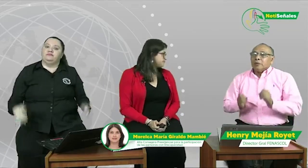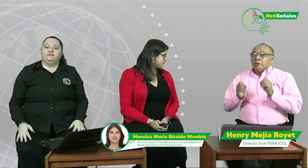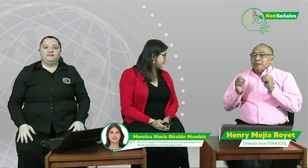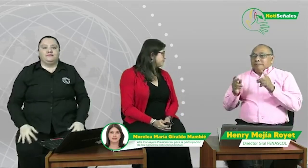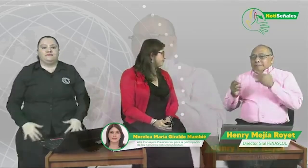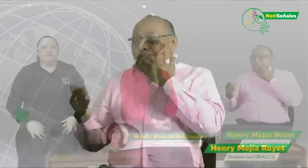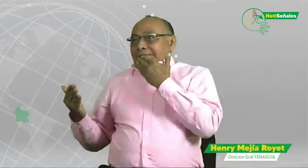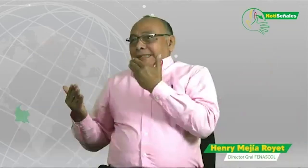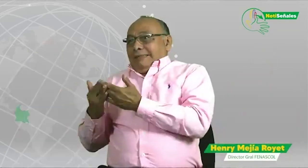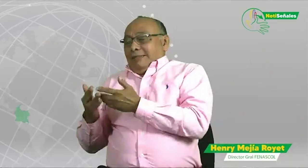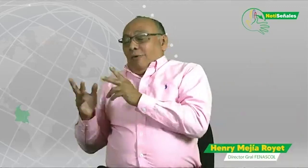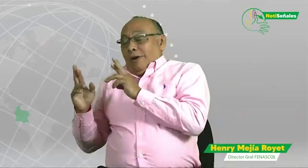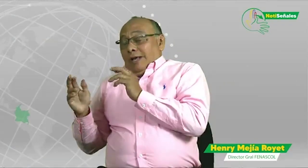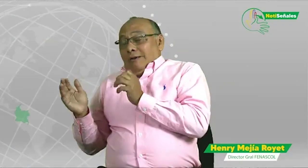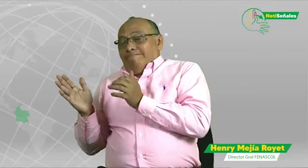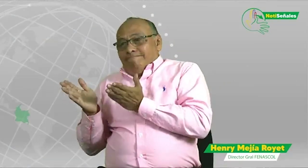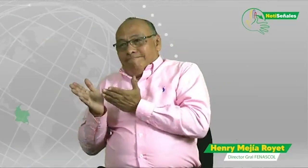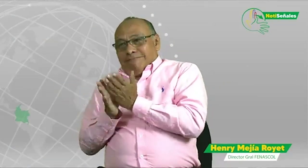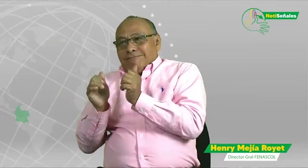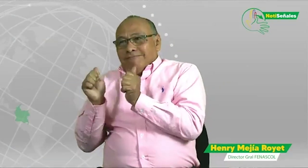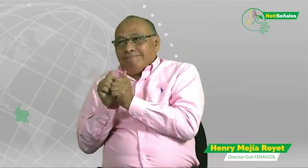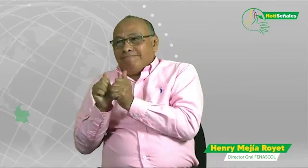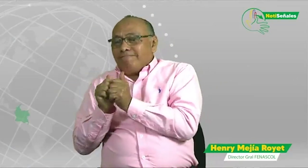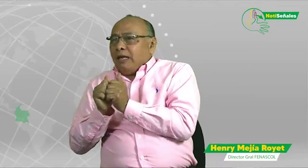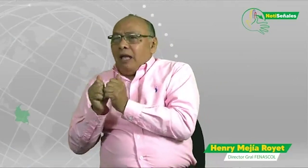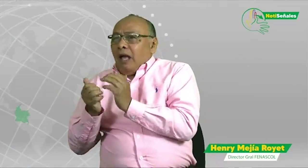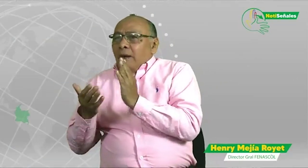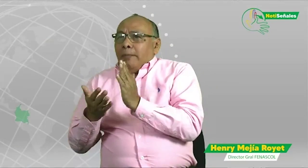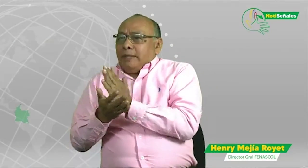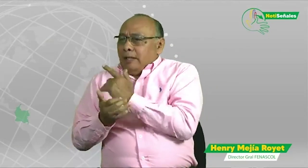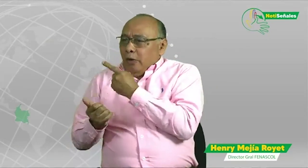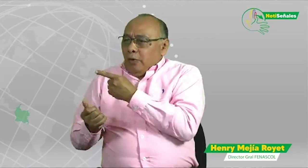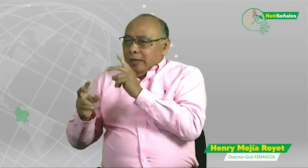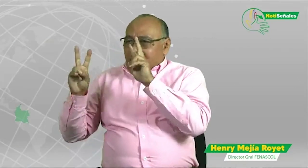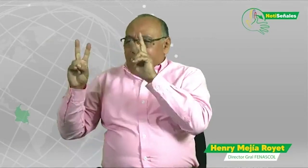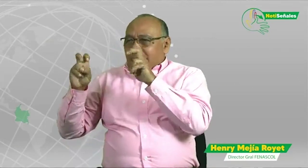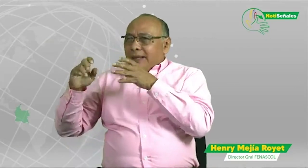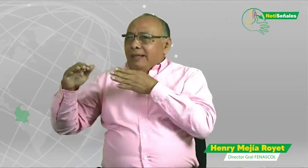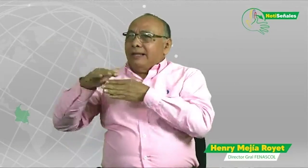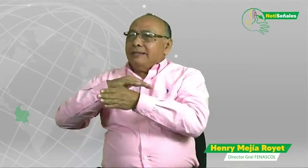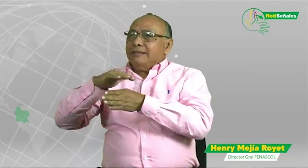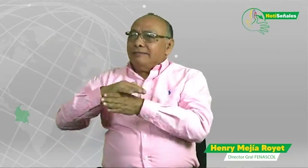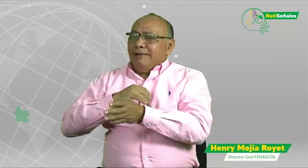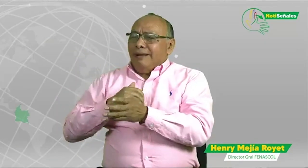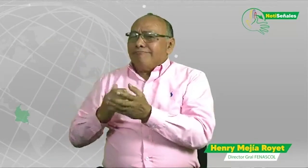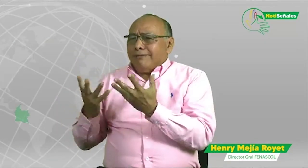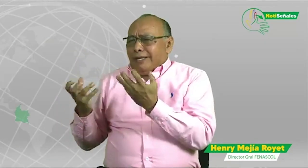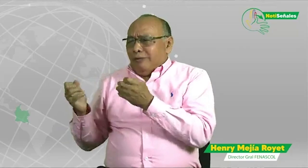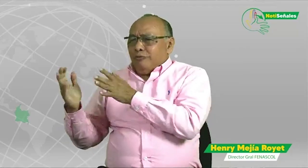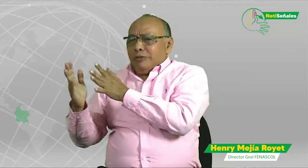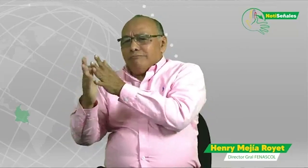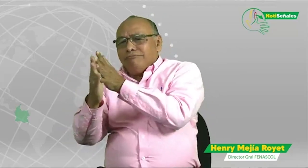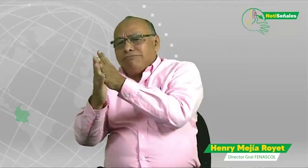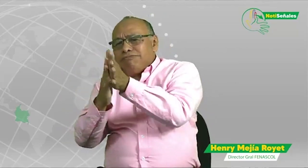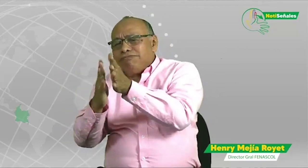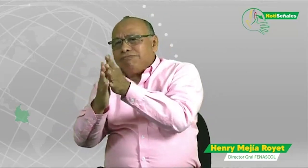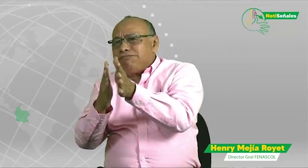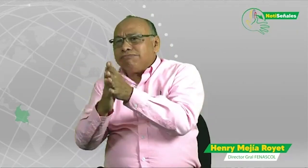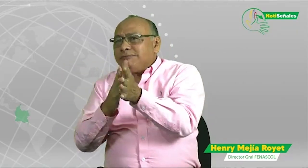Ok, muchísimas gracias. Ojalá que podamos seguir contando con el acompañamiento de la consejería. Ahora, aparte, hablando de